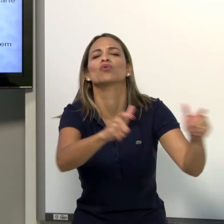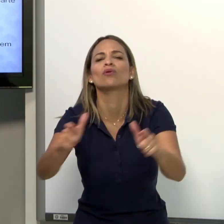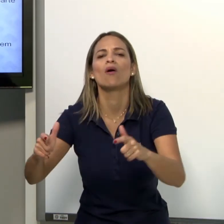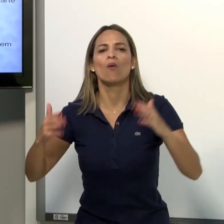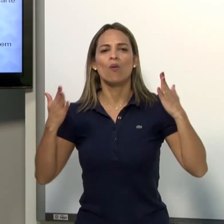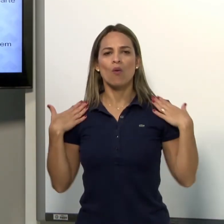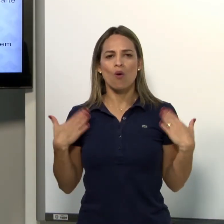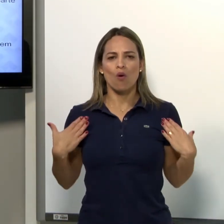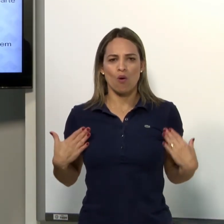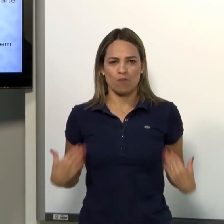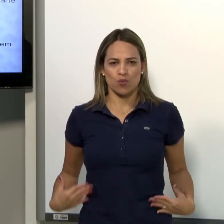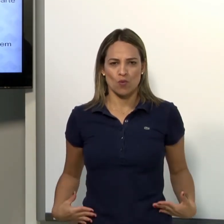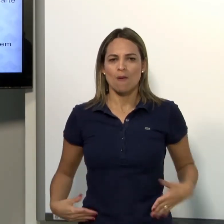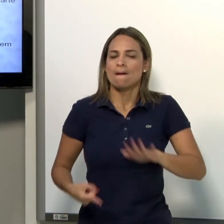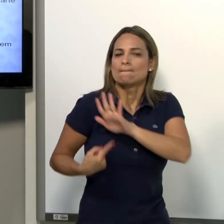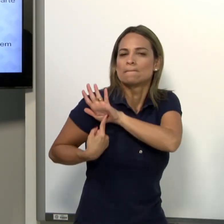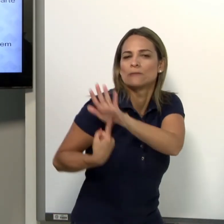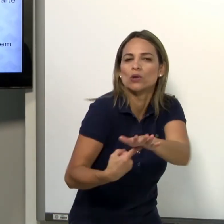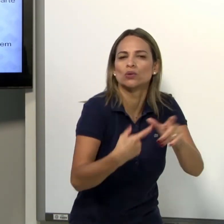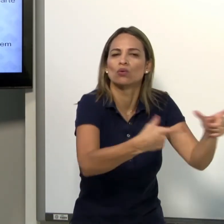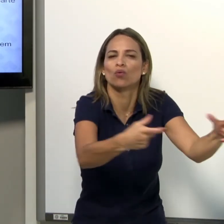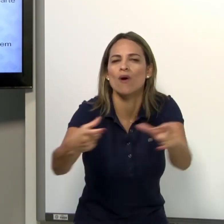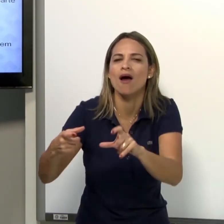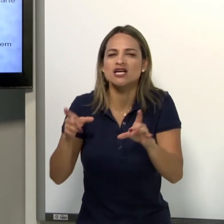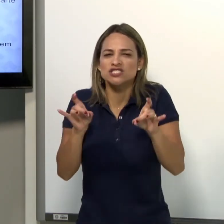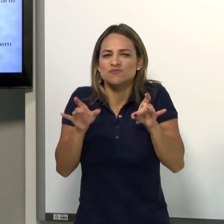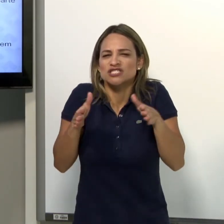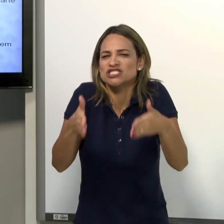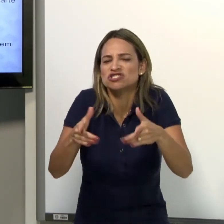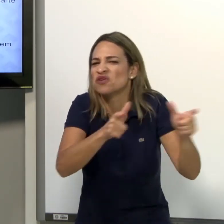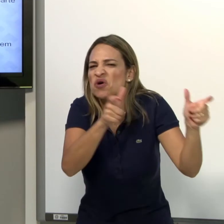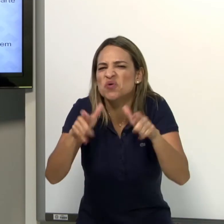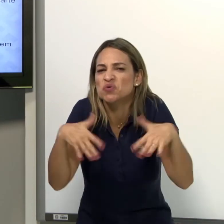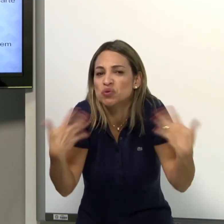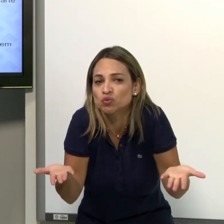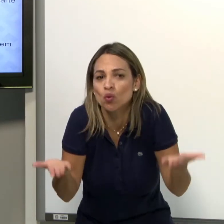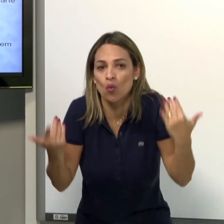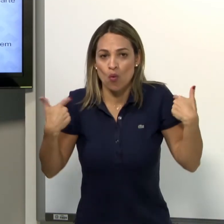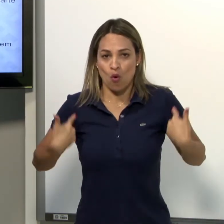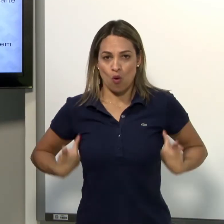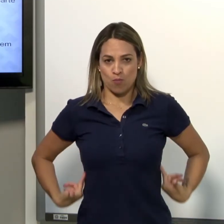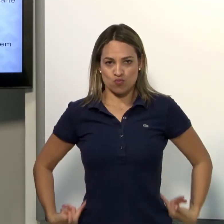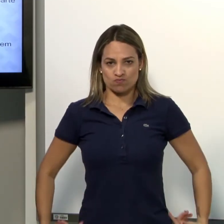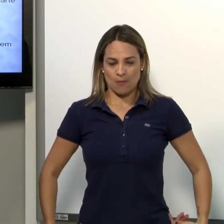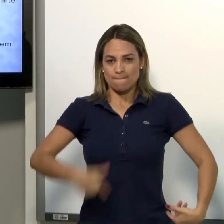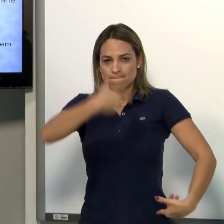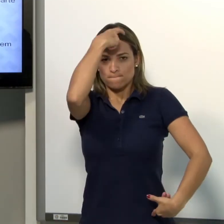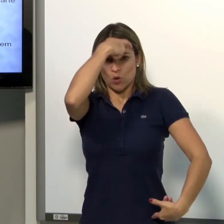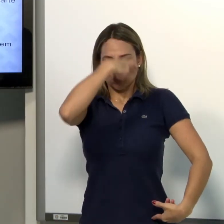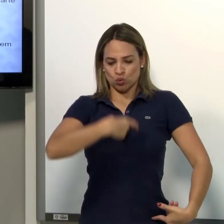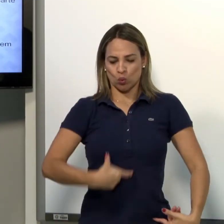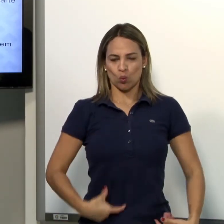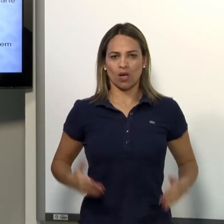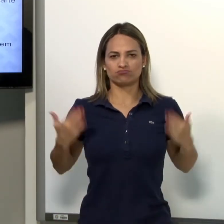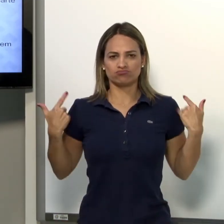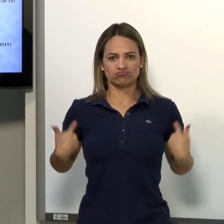Classificadores de parte do corpo. Retratam uma parte específica do corpo. Uma posição